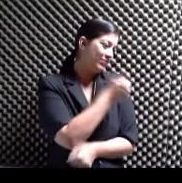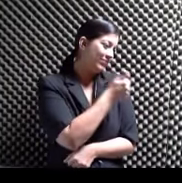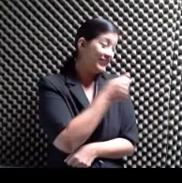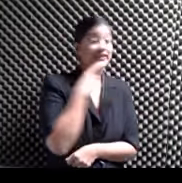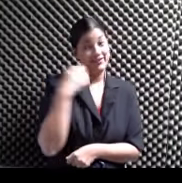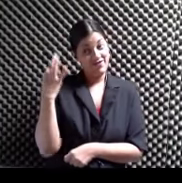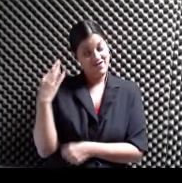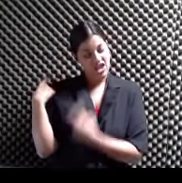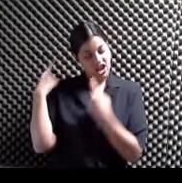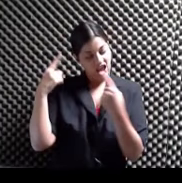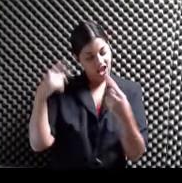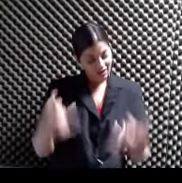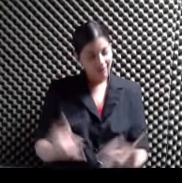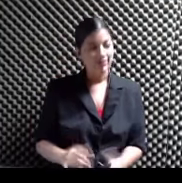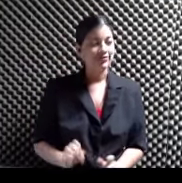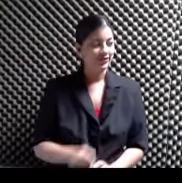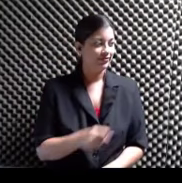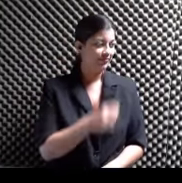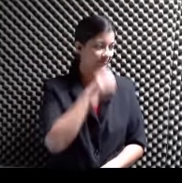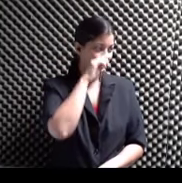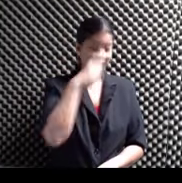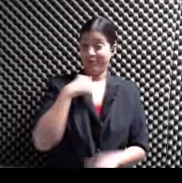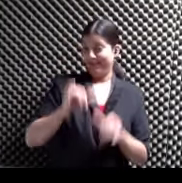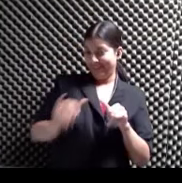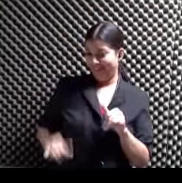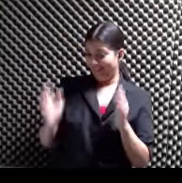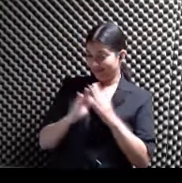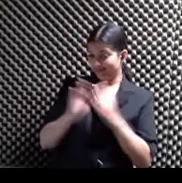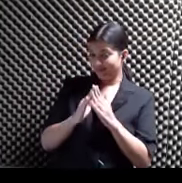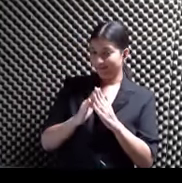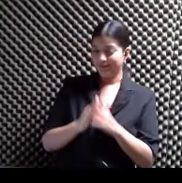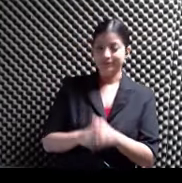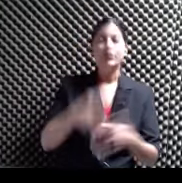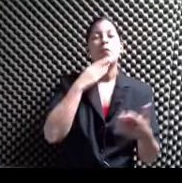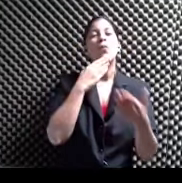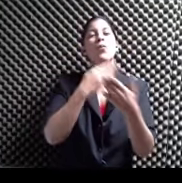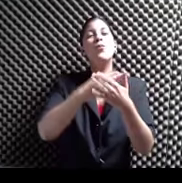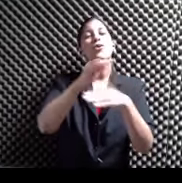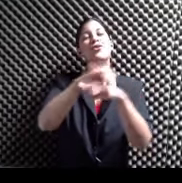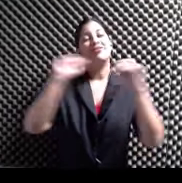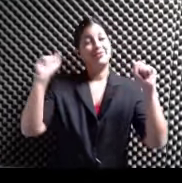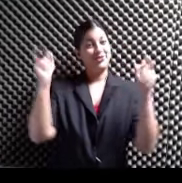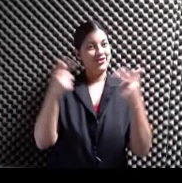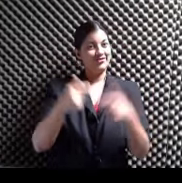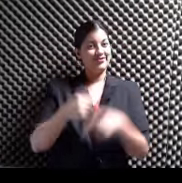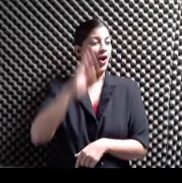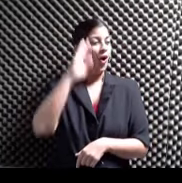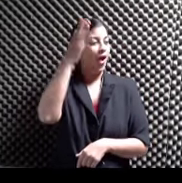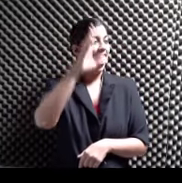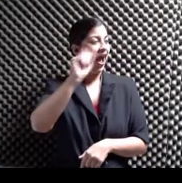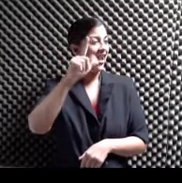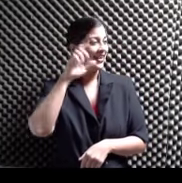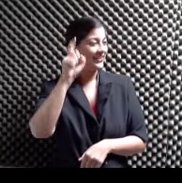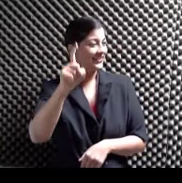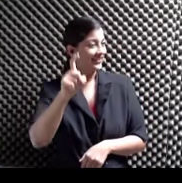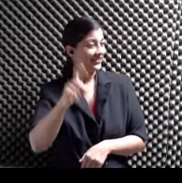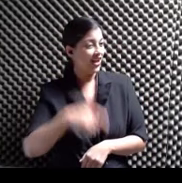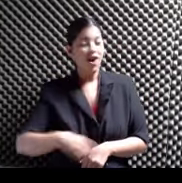Ah, bueno Muchachos Yo me quedé en casa Buenas noches tengan todos Hola, Alex Hola, Adriana Hola, Joselo